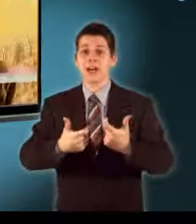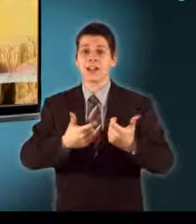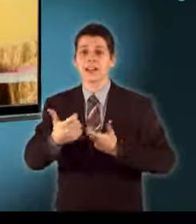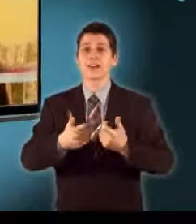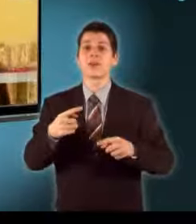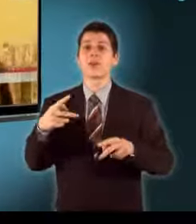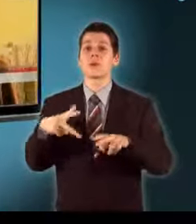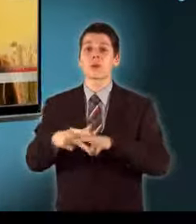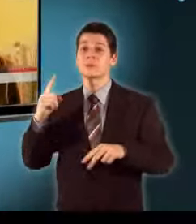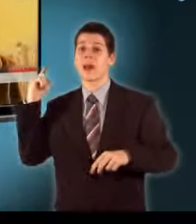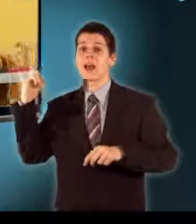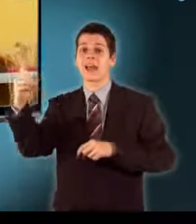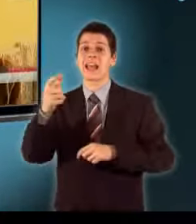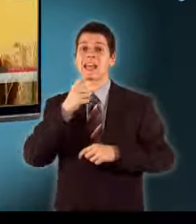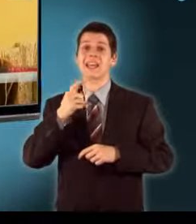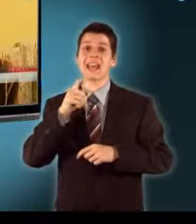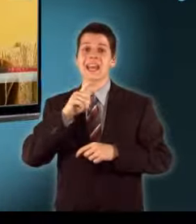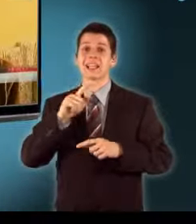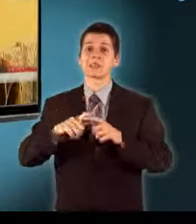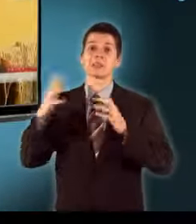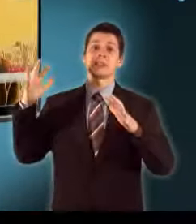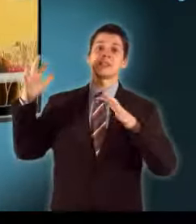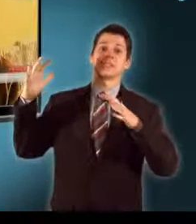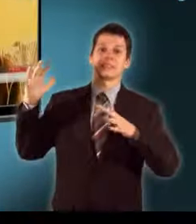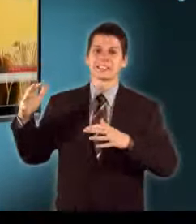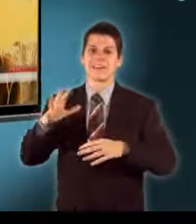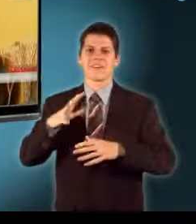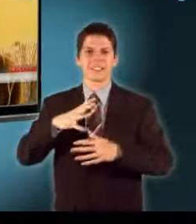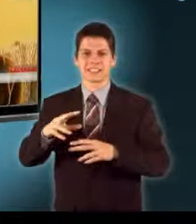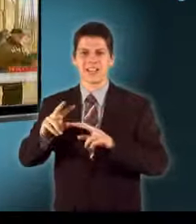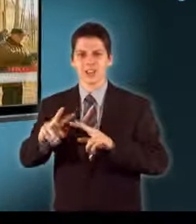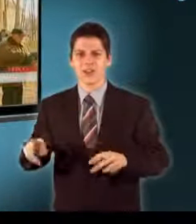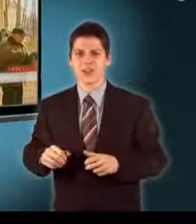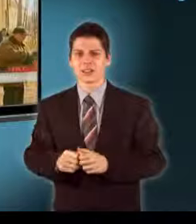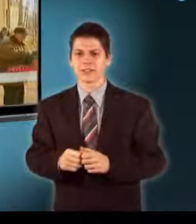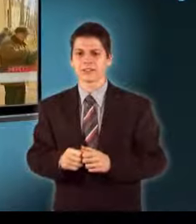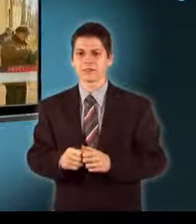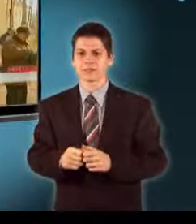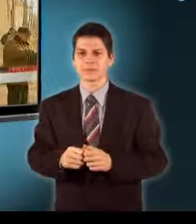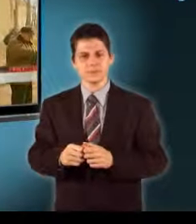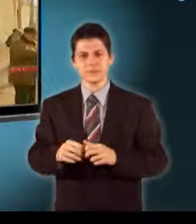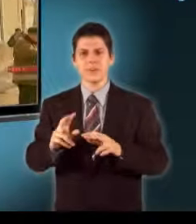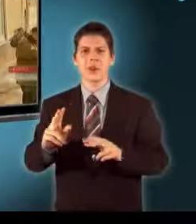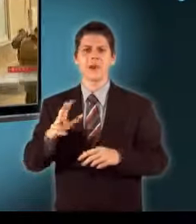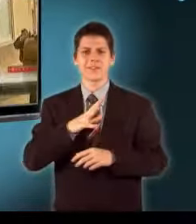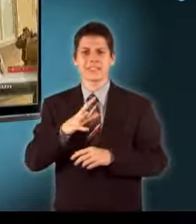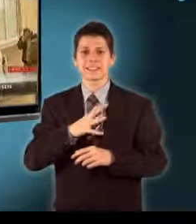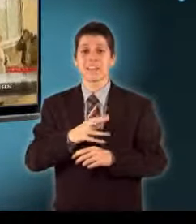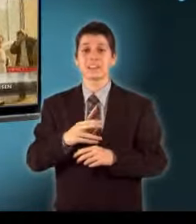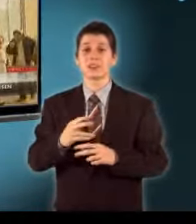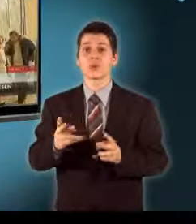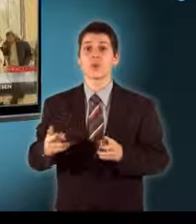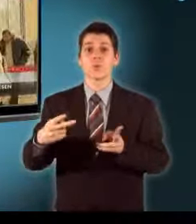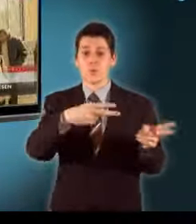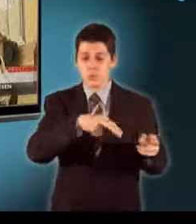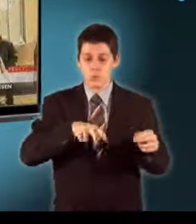elsodorja ez a hatalmas monstrum Tényleg, nagyon veszélyes volt Itt veszélyes volt minden,